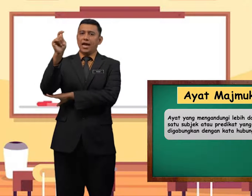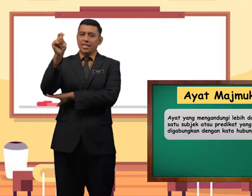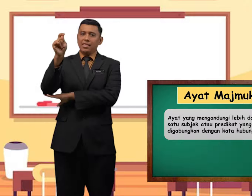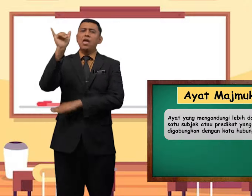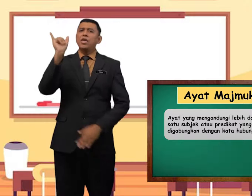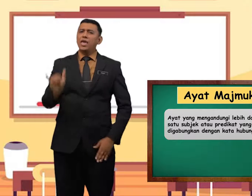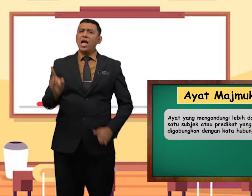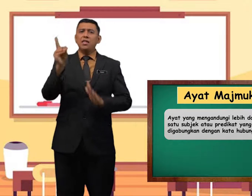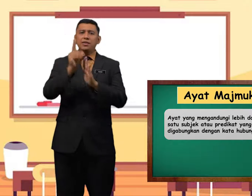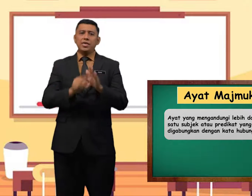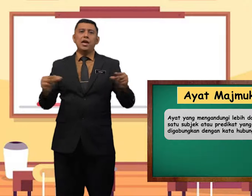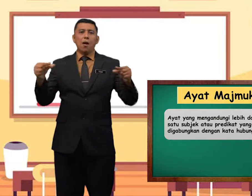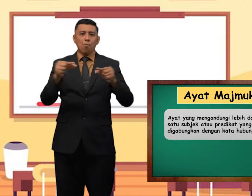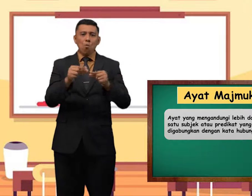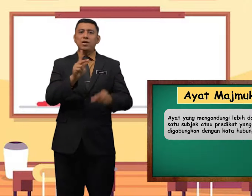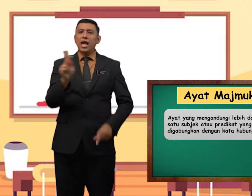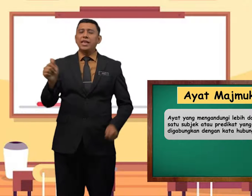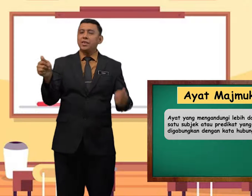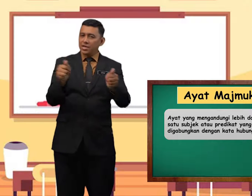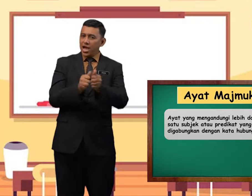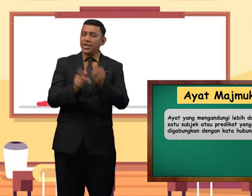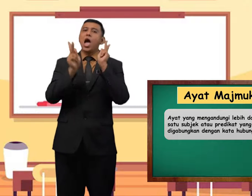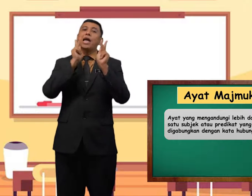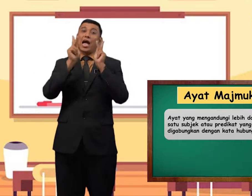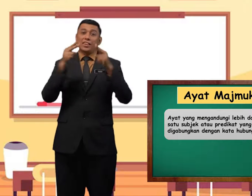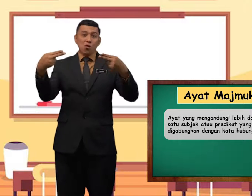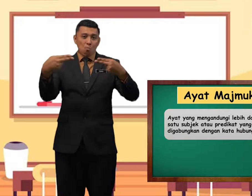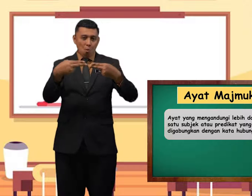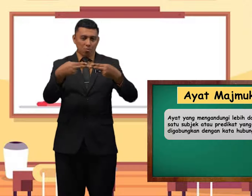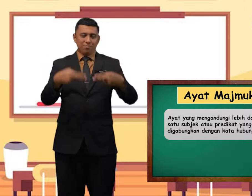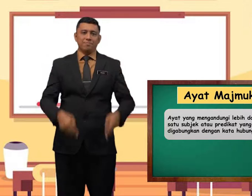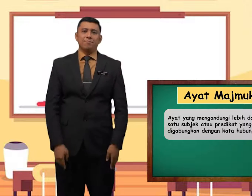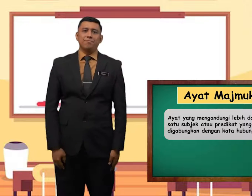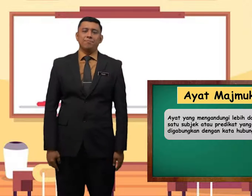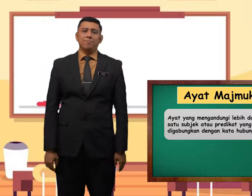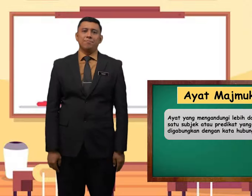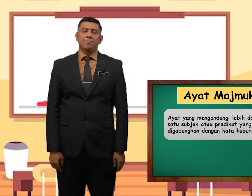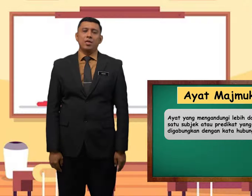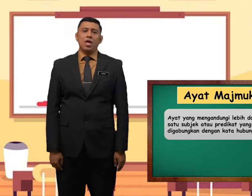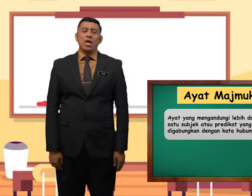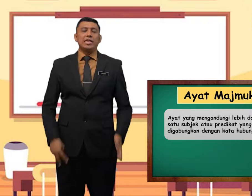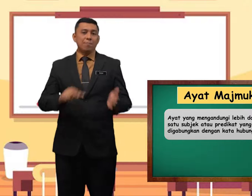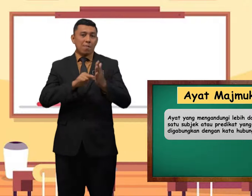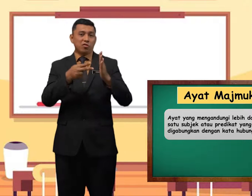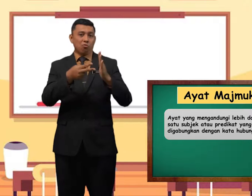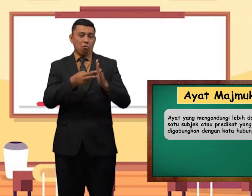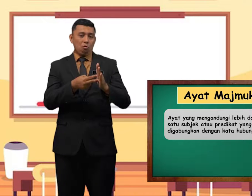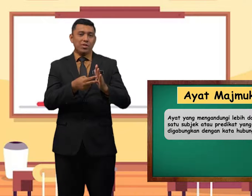yang digabungkan dengan kata hubung. Ini bermaksud